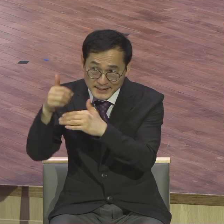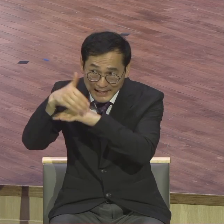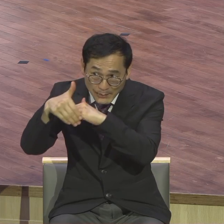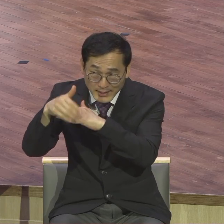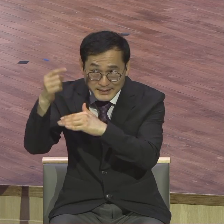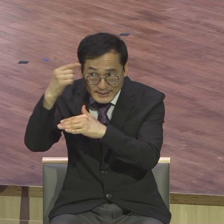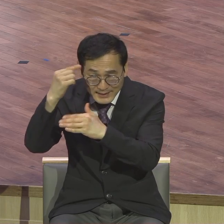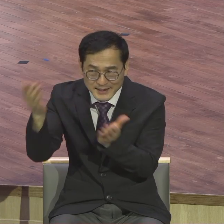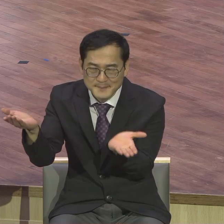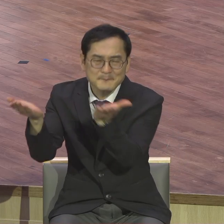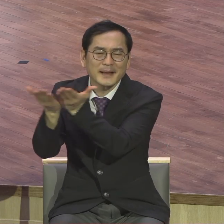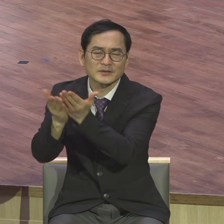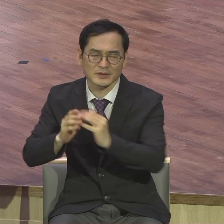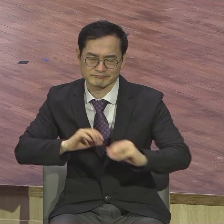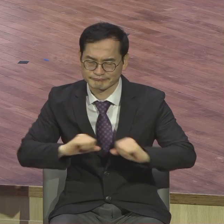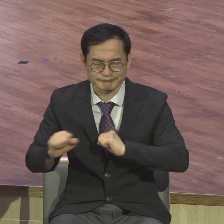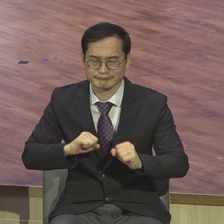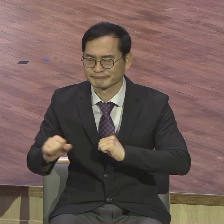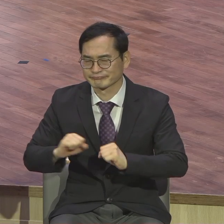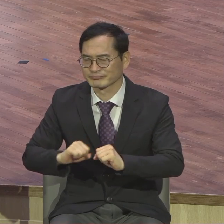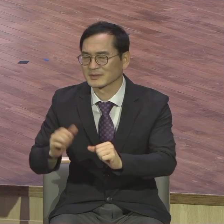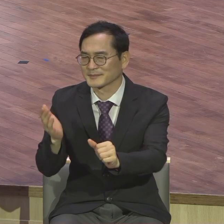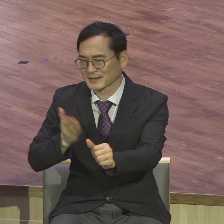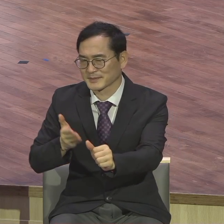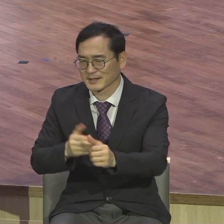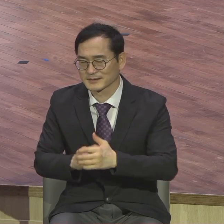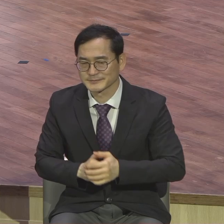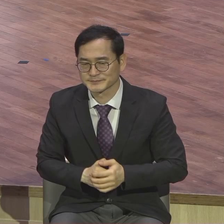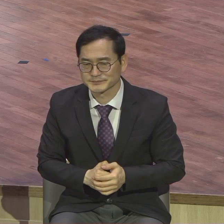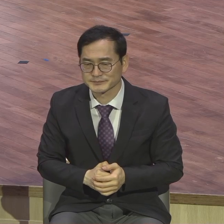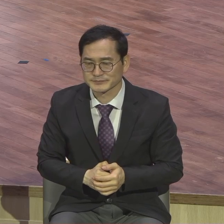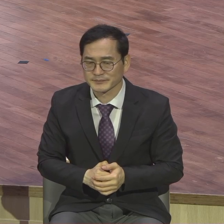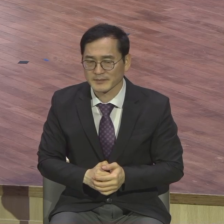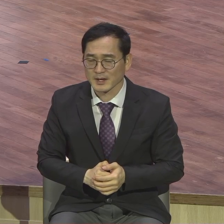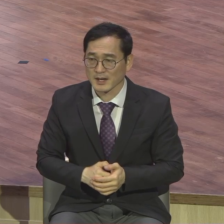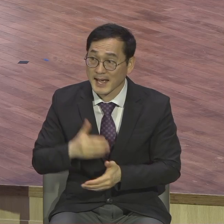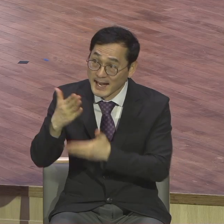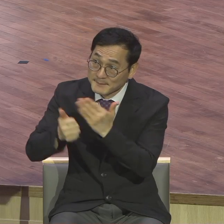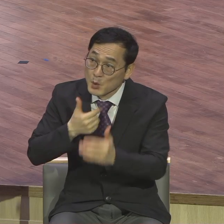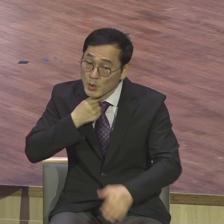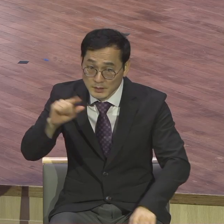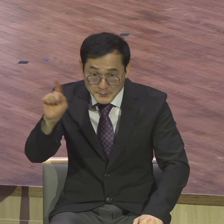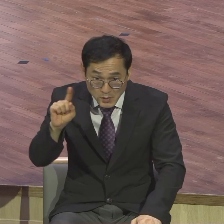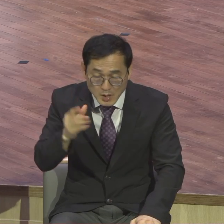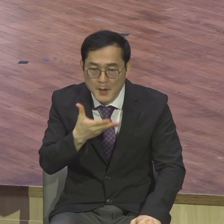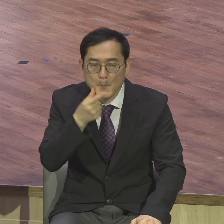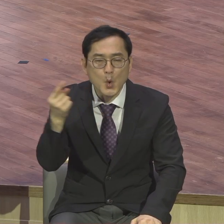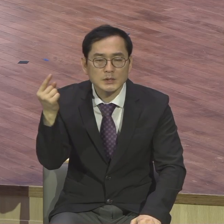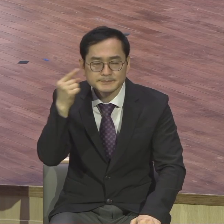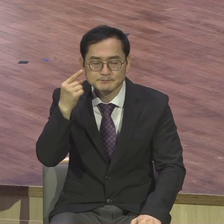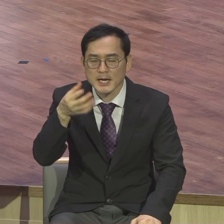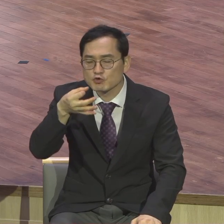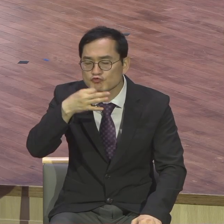그것이 뭡니까 바로 복음에 유익한 삶을 살아야 나를 내가 아니에요